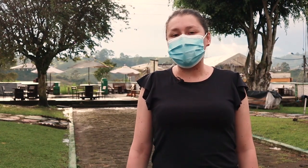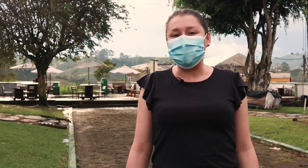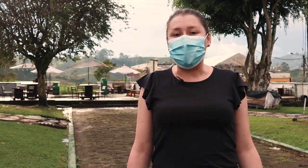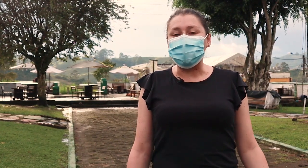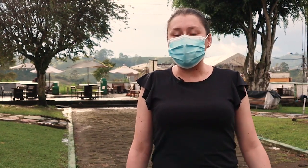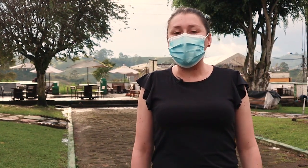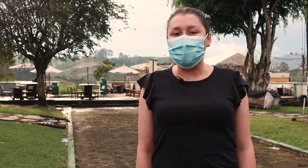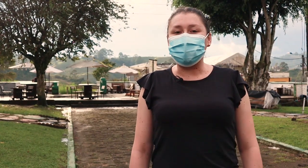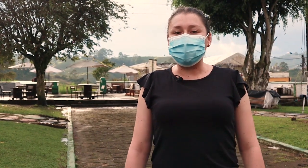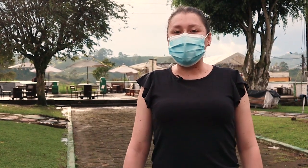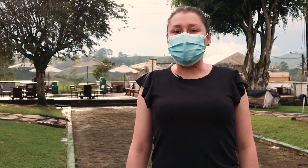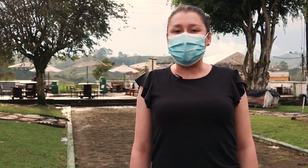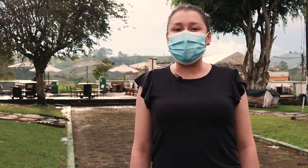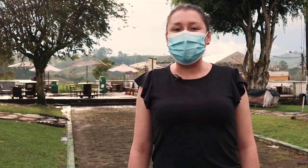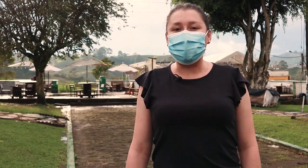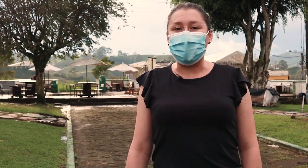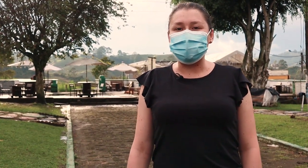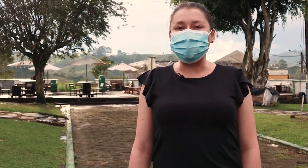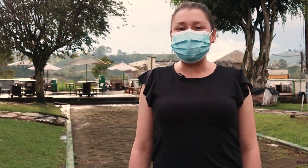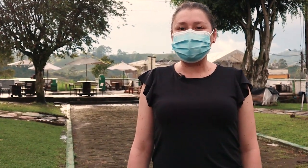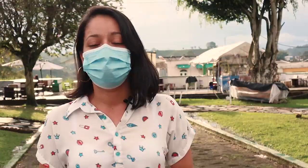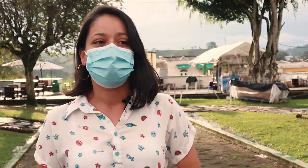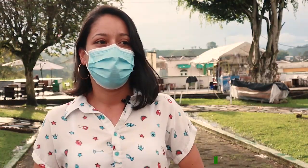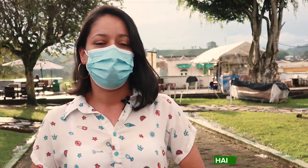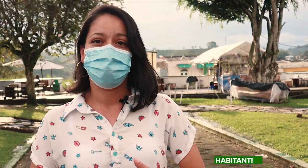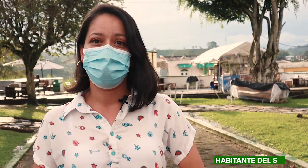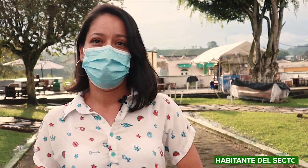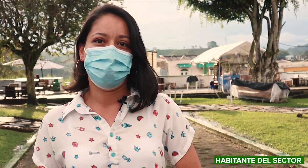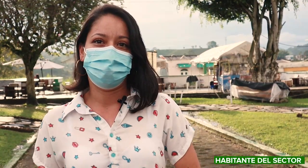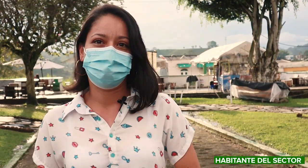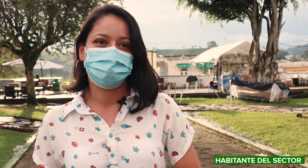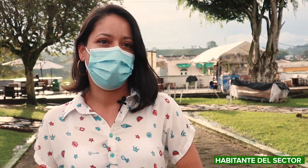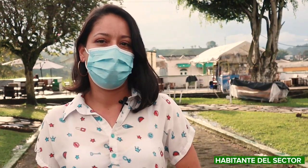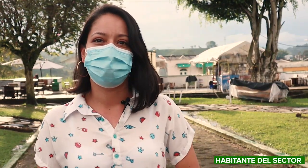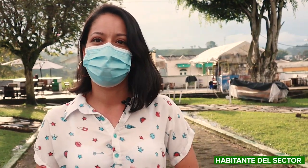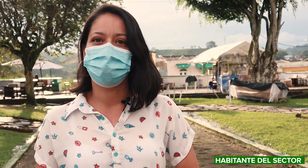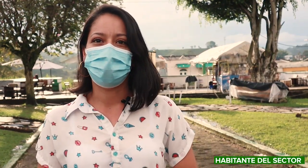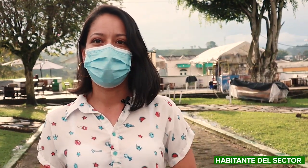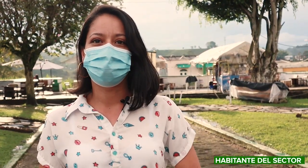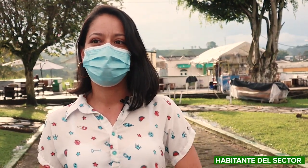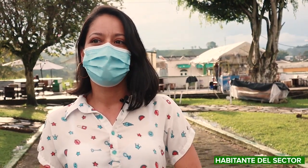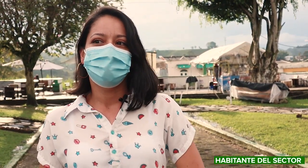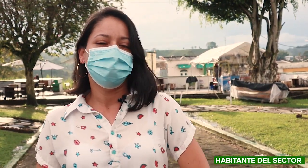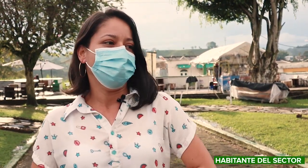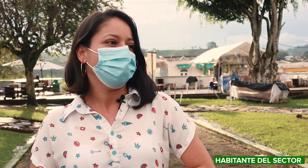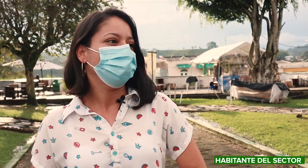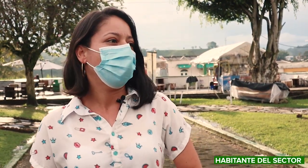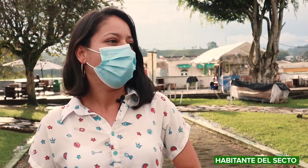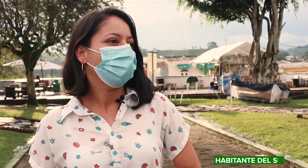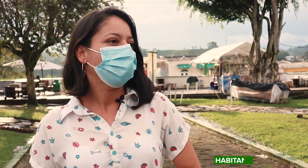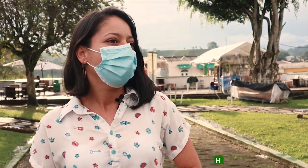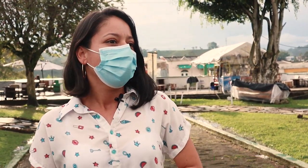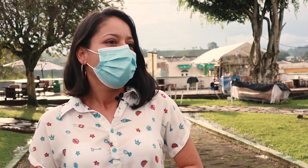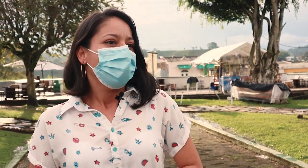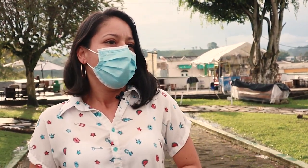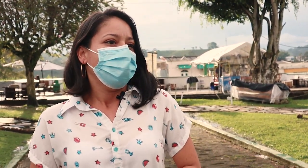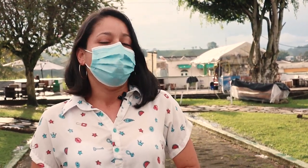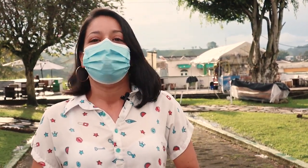pues estamos muy contentos con este nuevo cambio. Ya se ve más familiar los sábados, los domingos, los niños jugando, y se